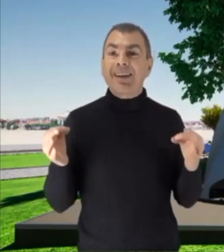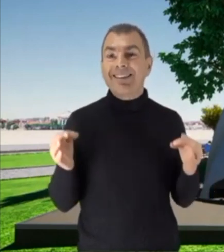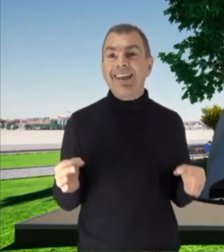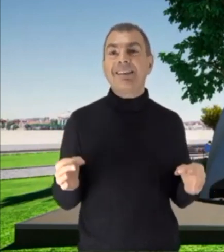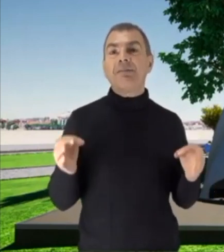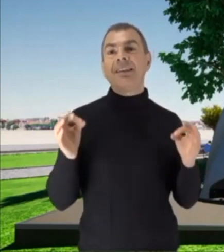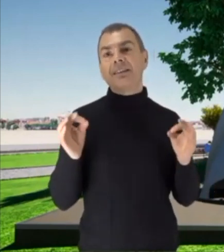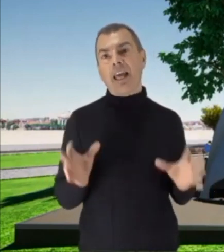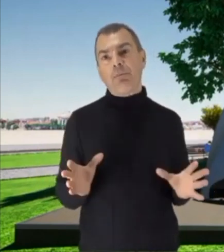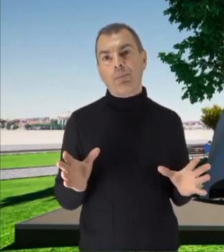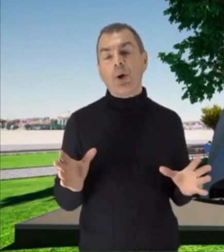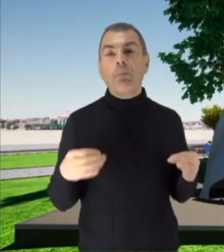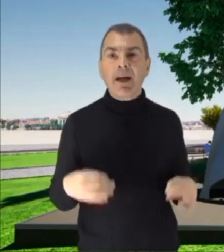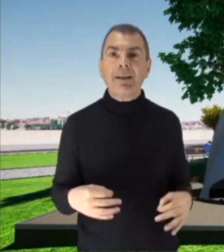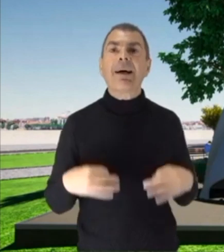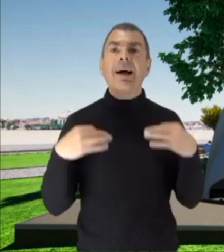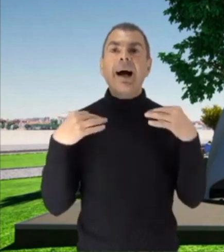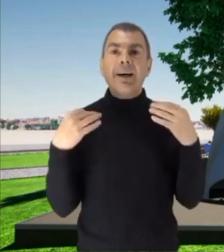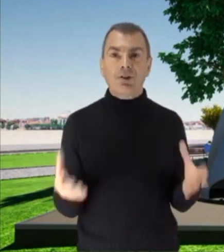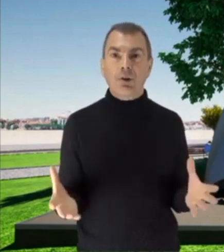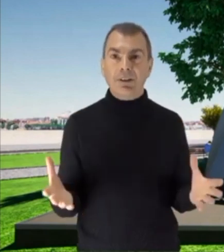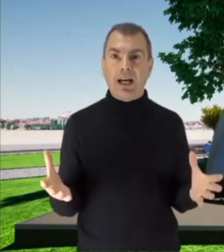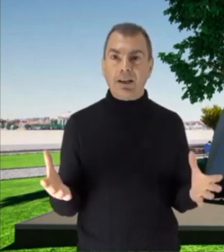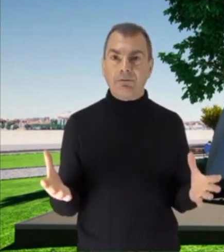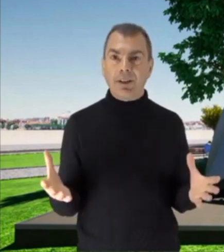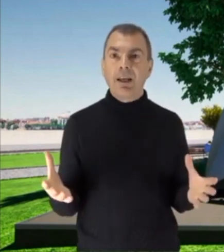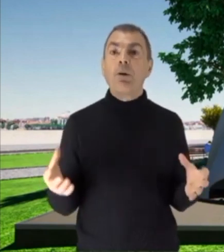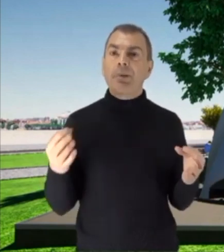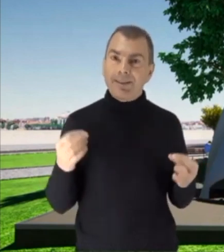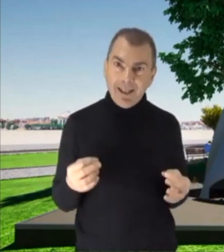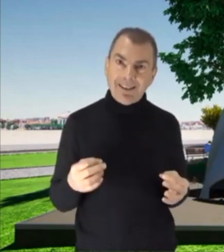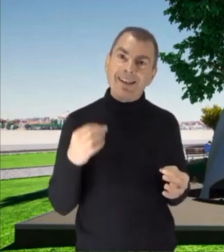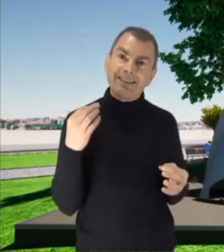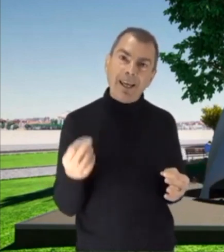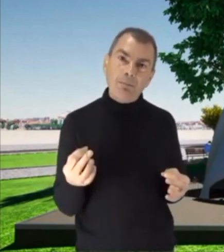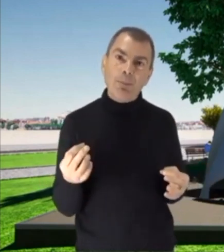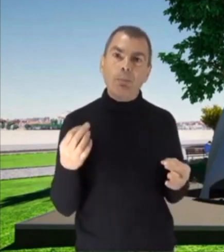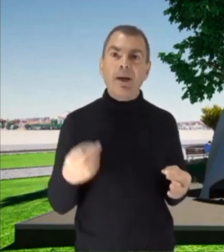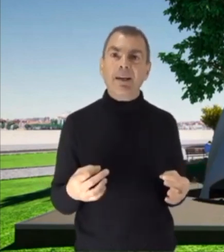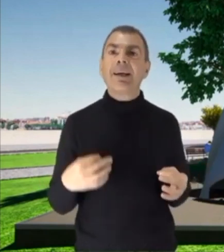prendetevi il tempo per ascoltarvi. Prendete il tempo per